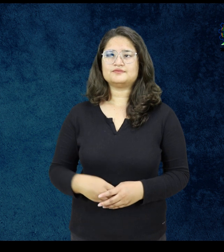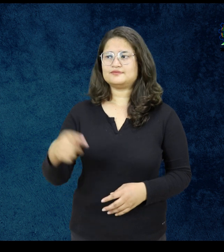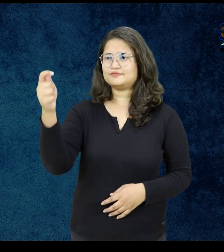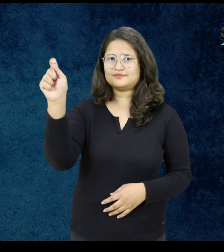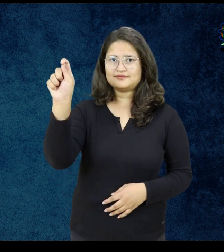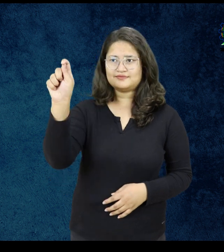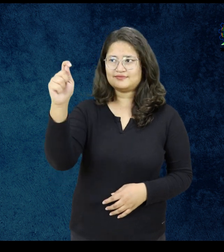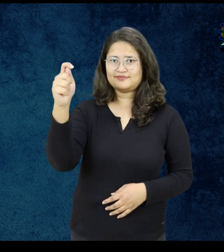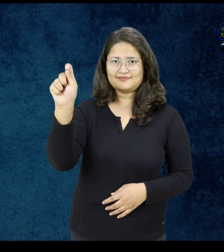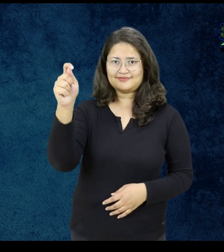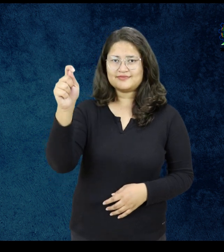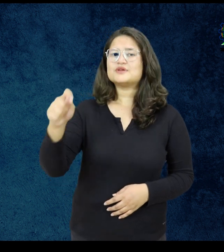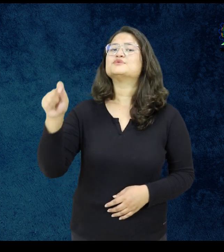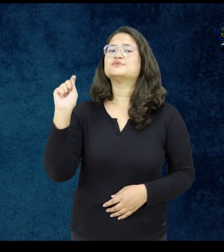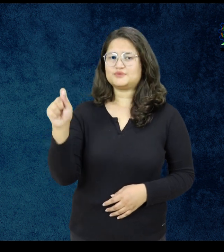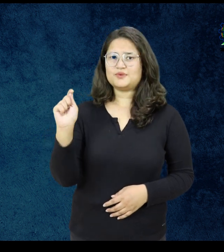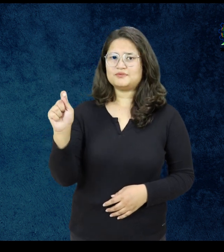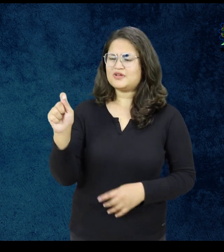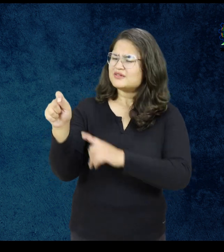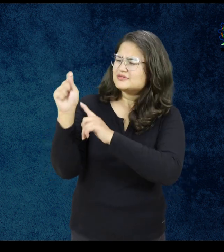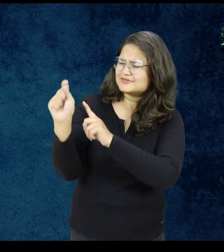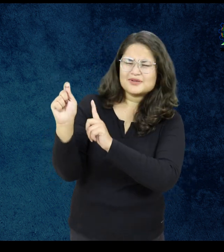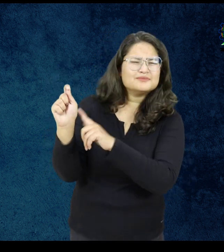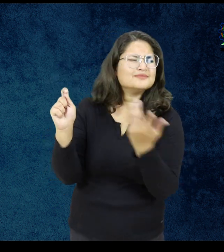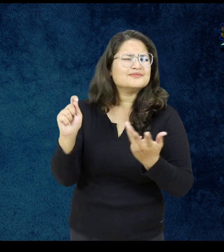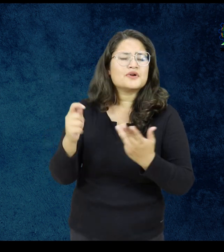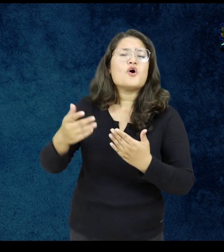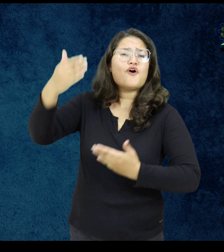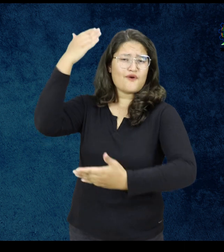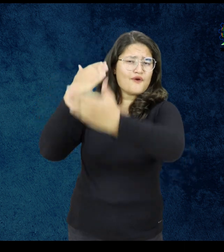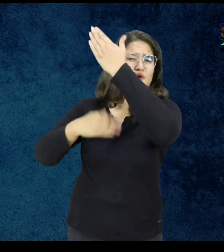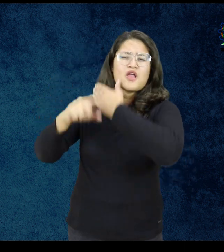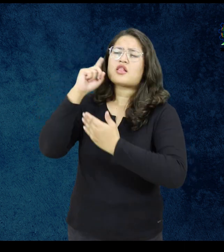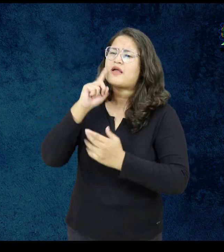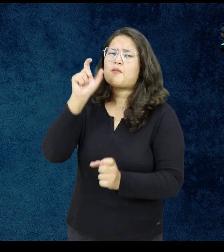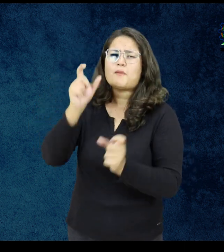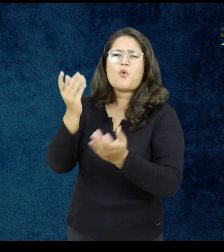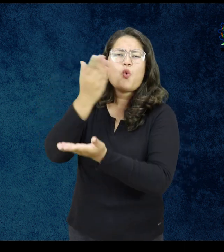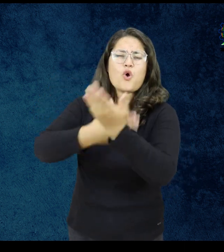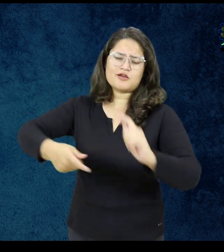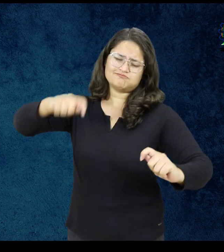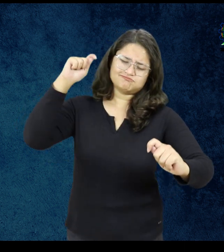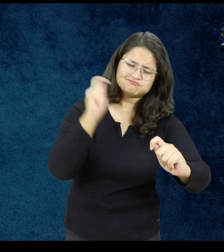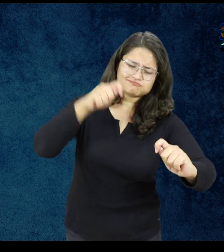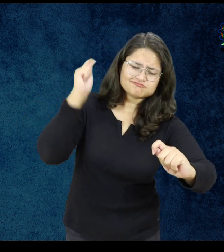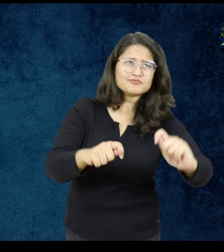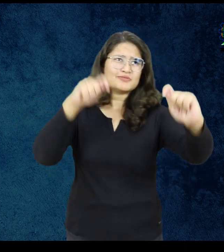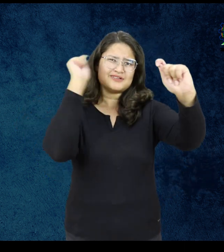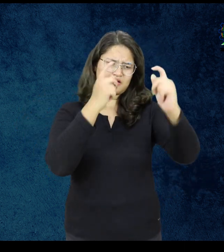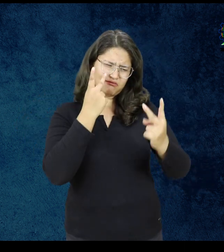हाथों के बनावट इस तरह यह साइन क्यों? क्योंकि बहुत पहले बधेर लोग जादा तर कारीगरी का काम करते थे